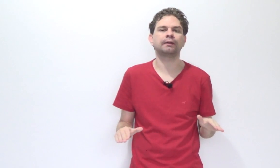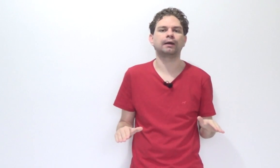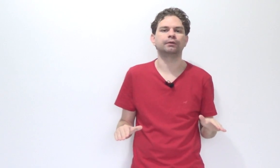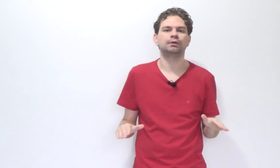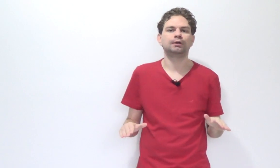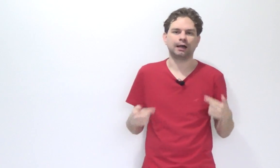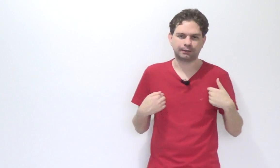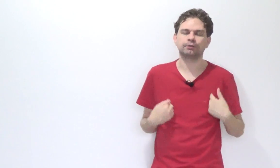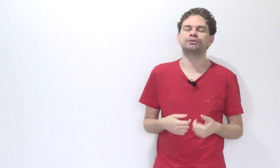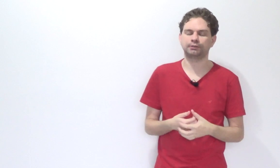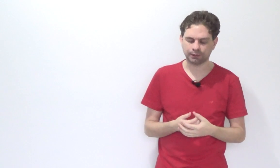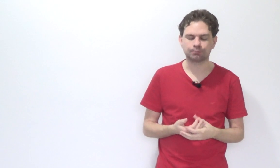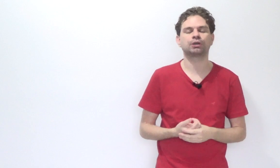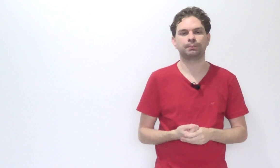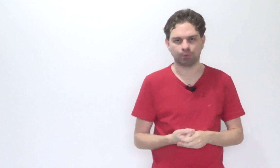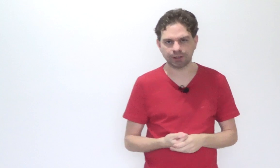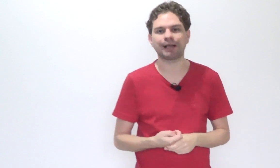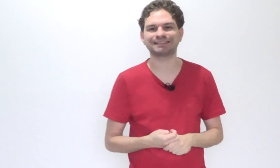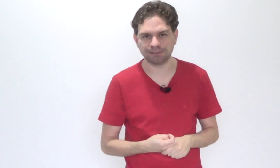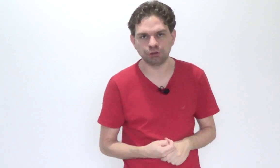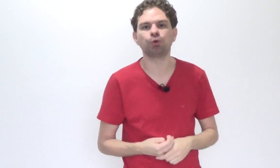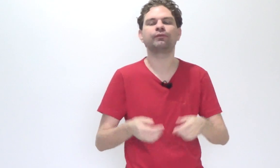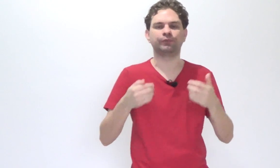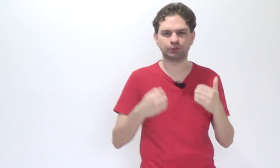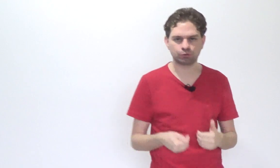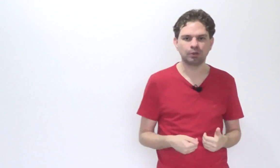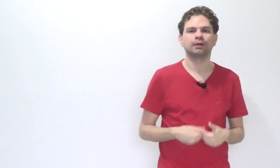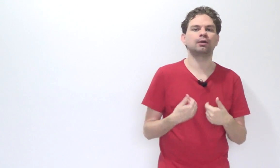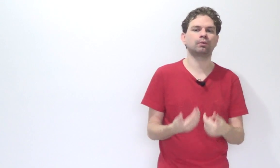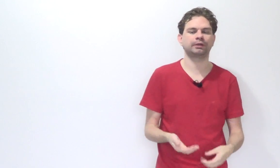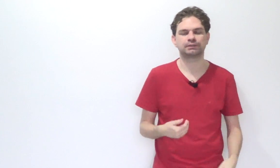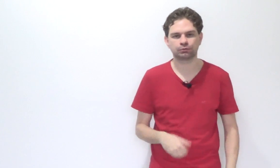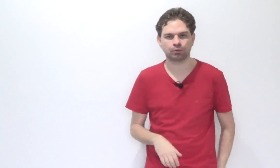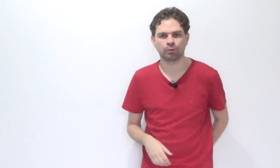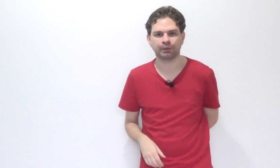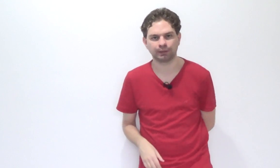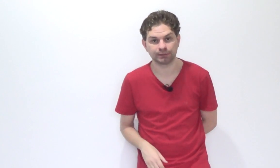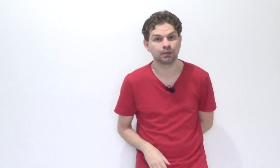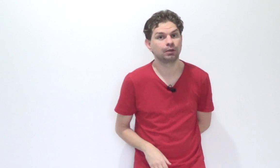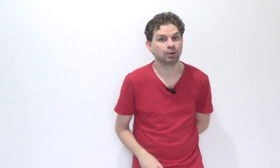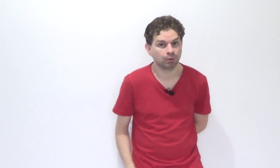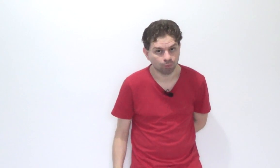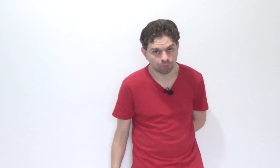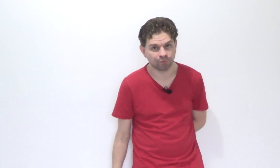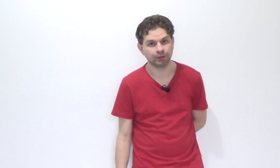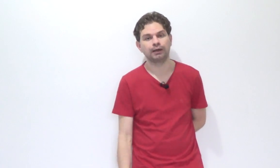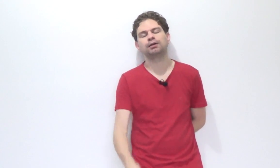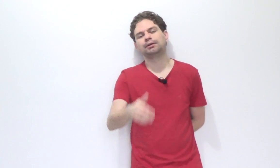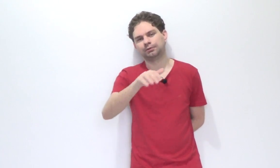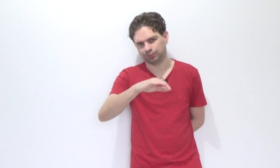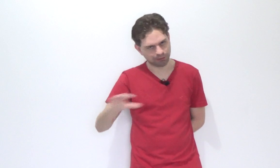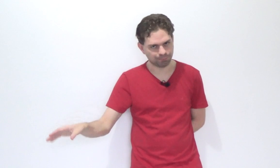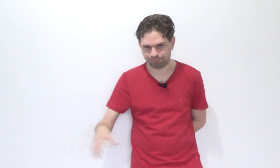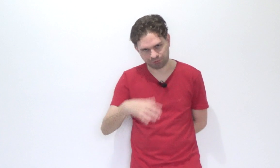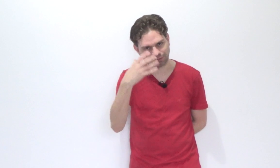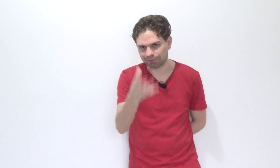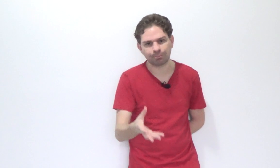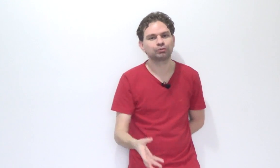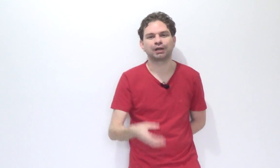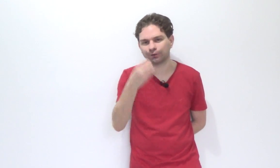nada. Aqui, nós entendemos que ele poderá, sim, de ofício, reconhecer a incompetência. Ufa, né? Já estava puxado,